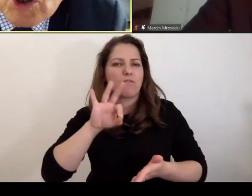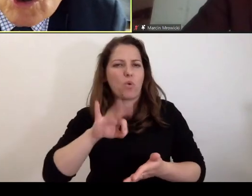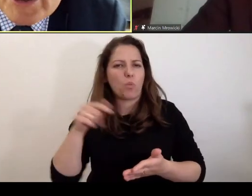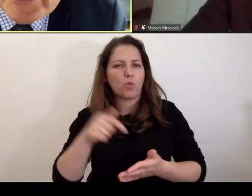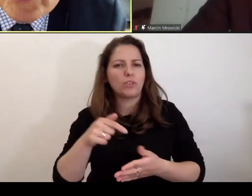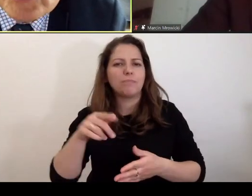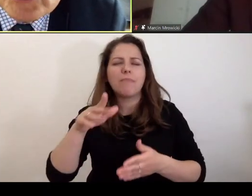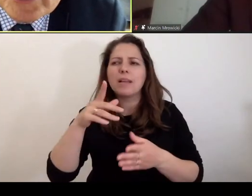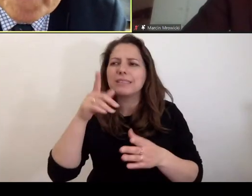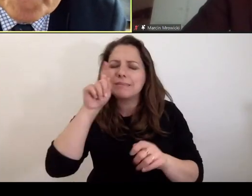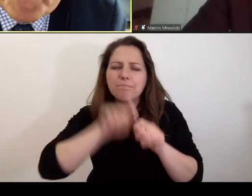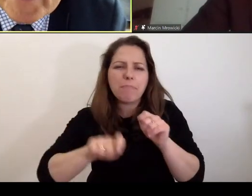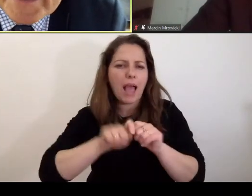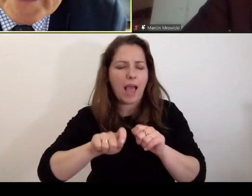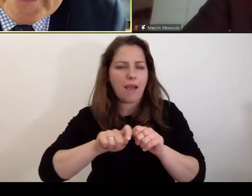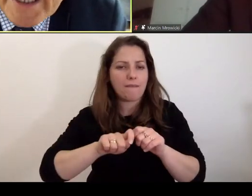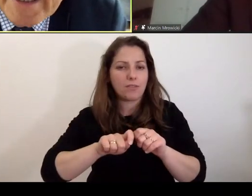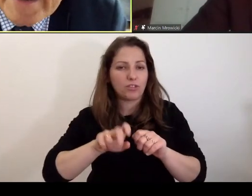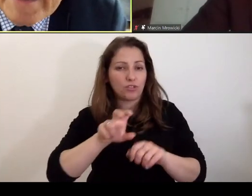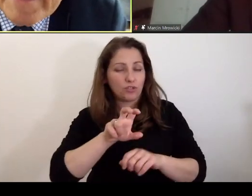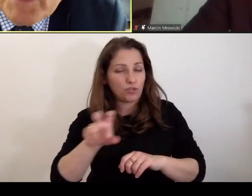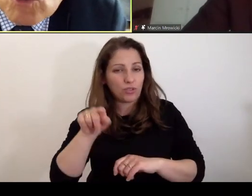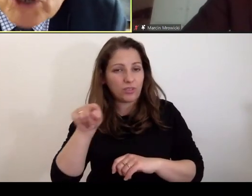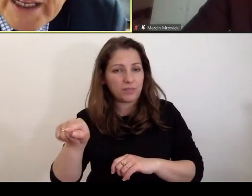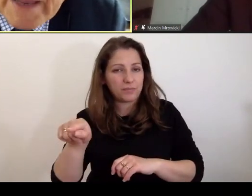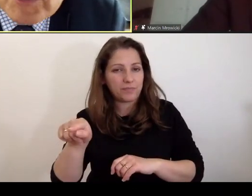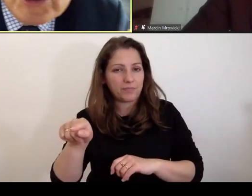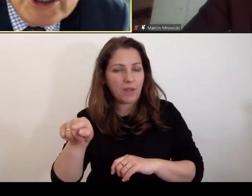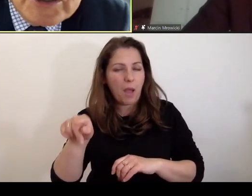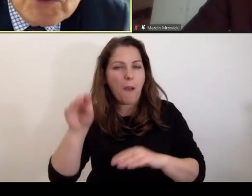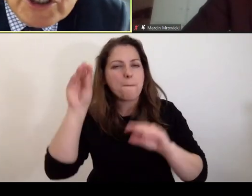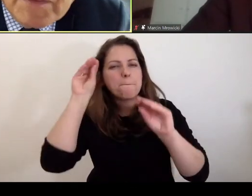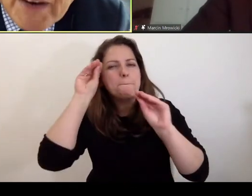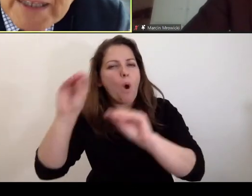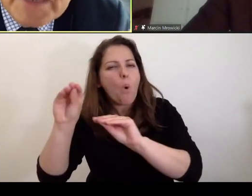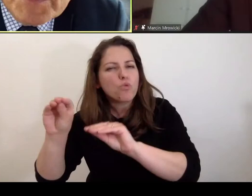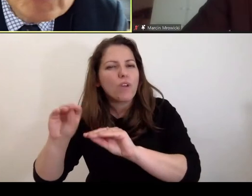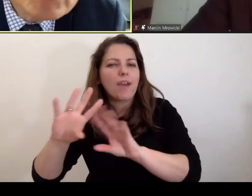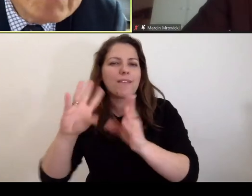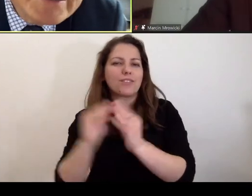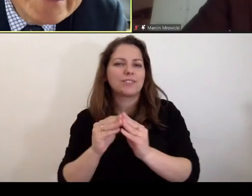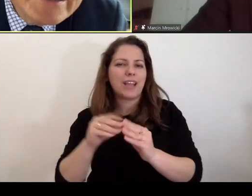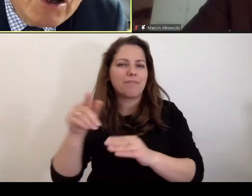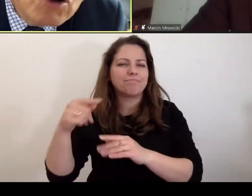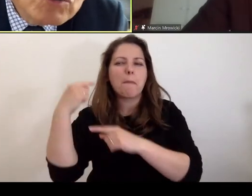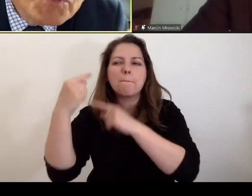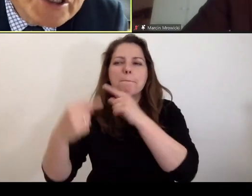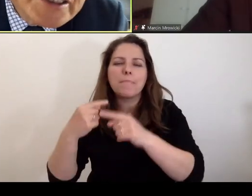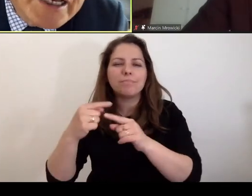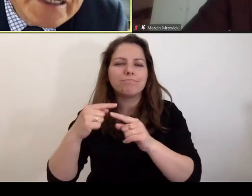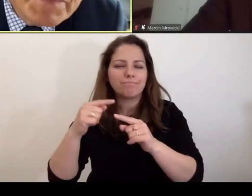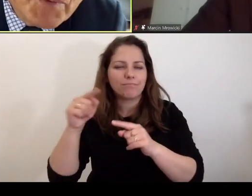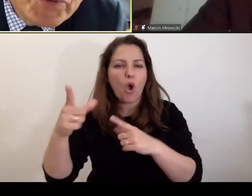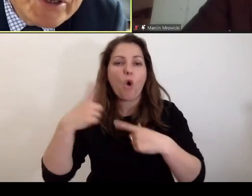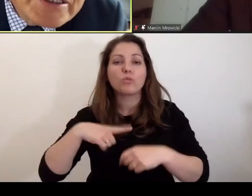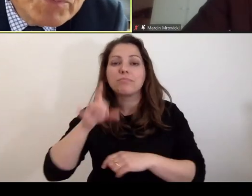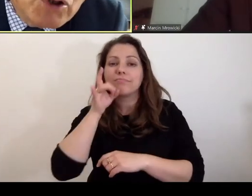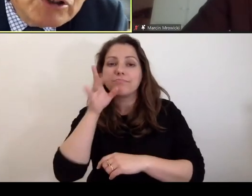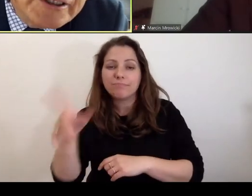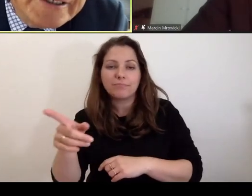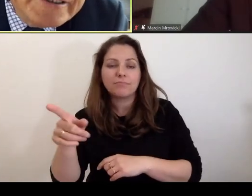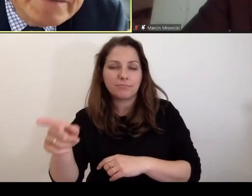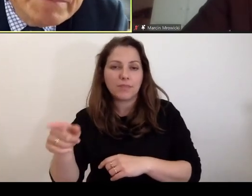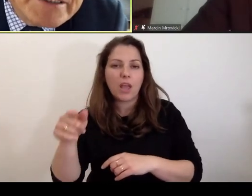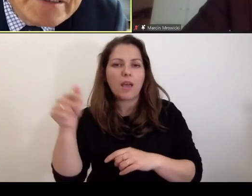mówiąc krótko, czy te pouczenia wszystkie, czy wszystkie gwarancje procesowe osób oskarżanych o południenie